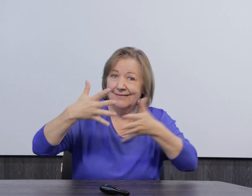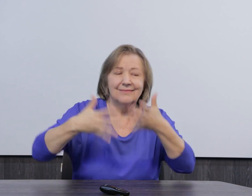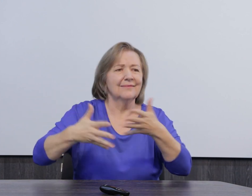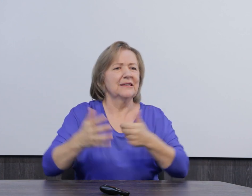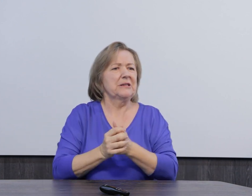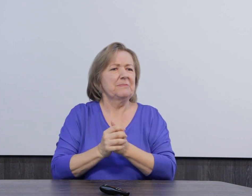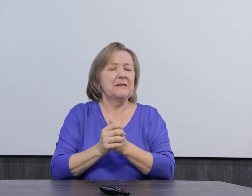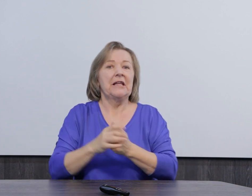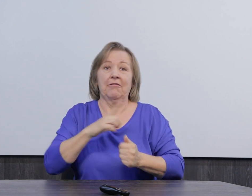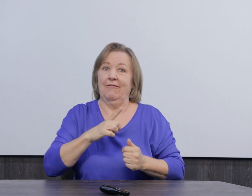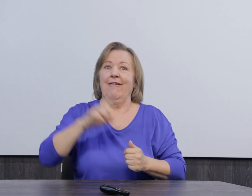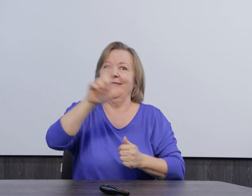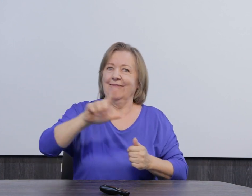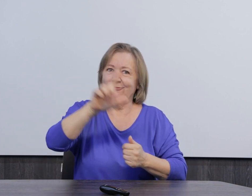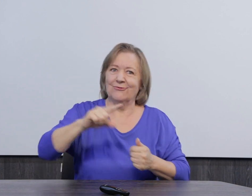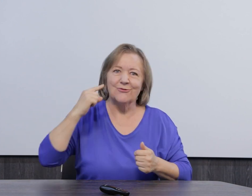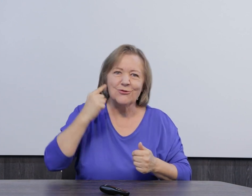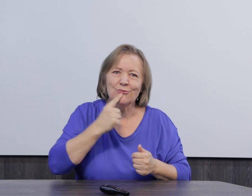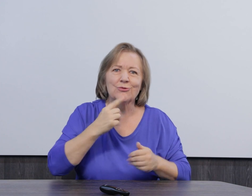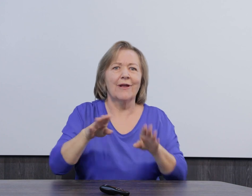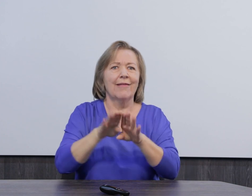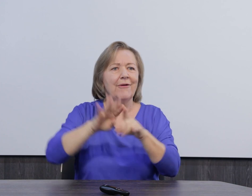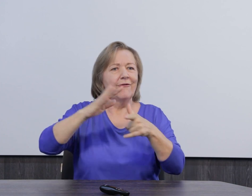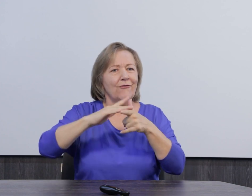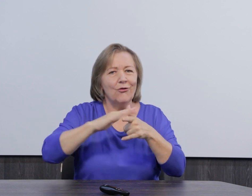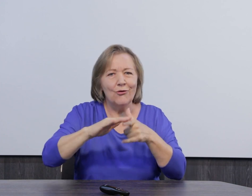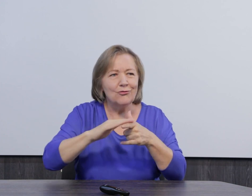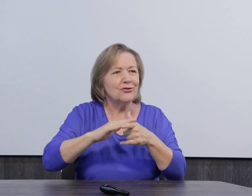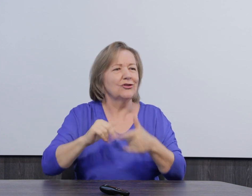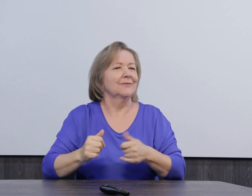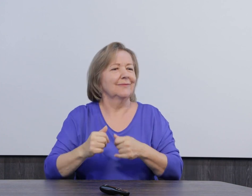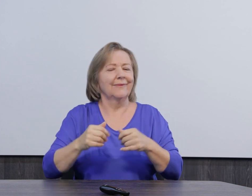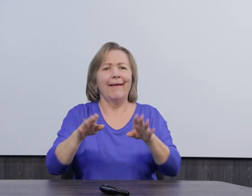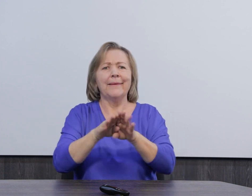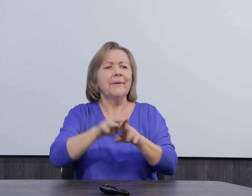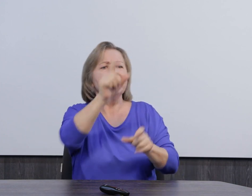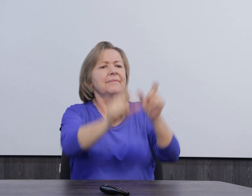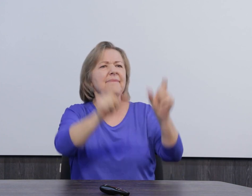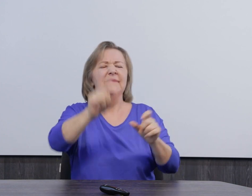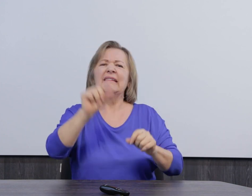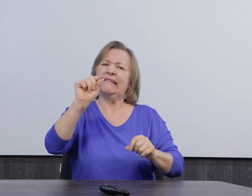sinalares em língua de sinais, da literatura surda. A internet possui um vasto material